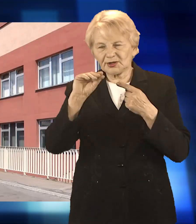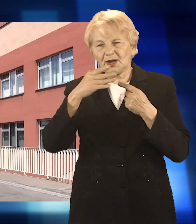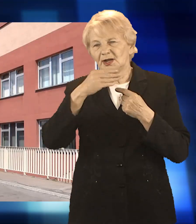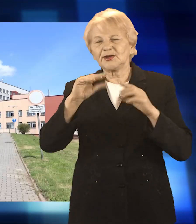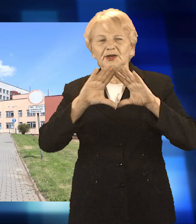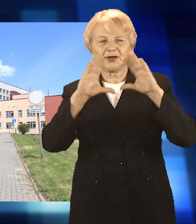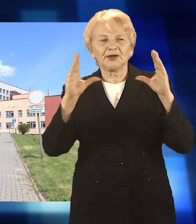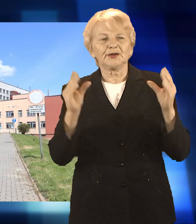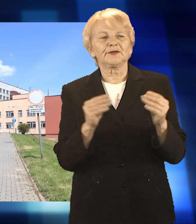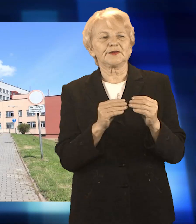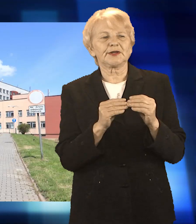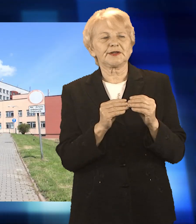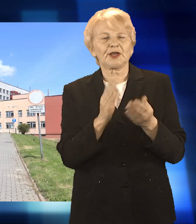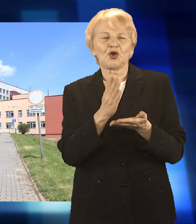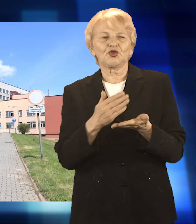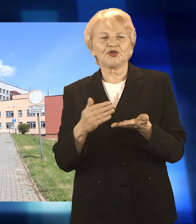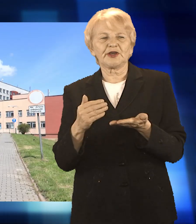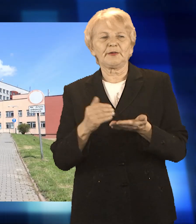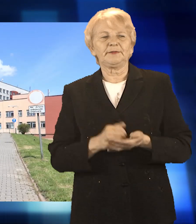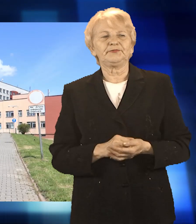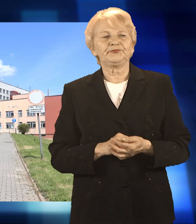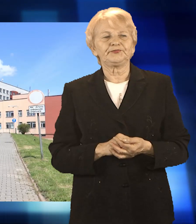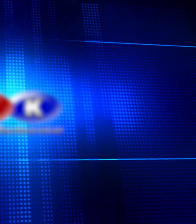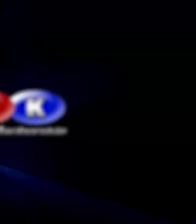procedur, które zapewnią bezpieczeństwo pacjentom.